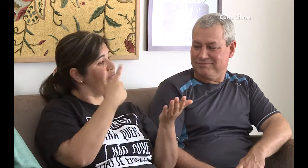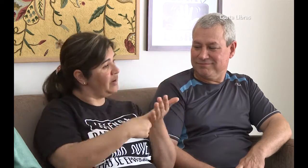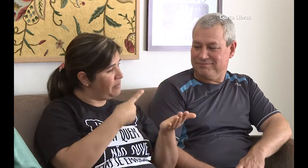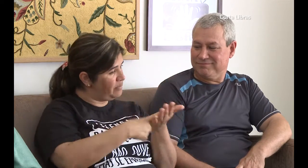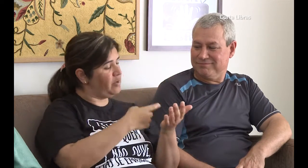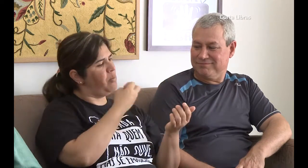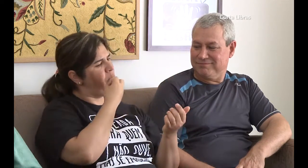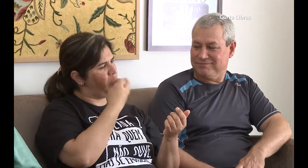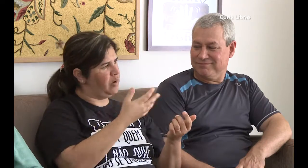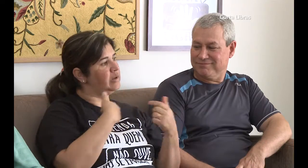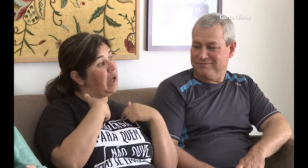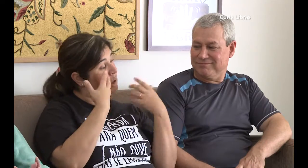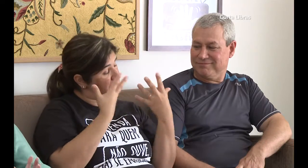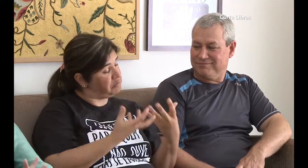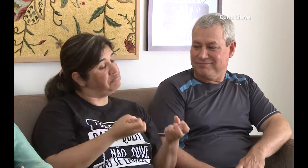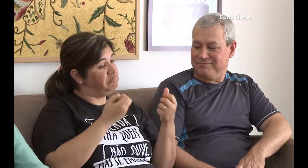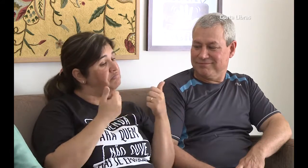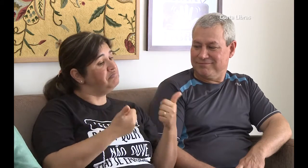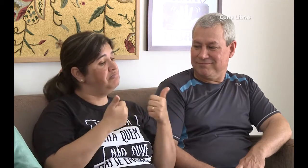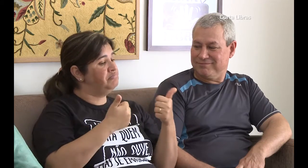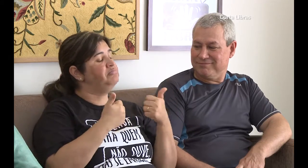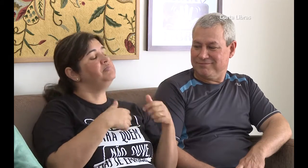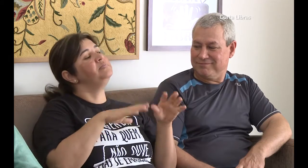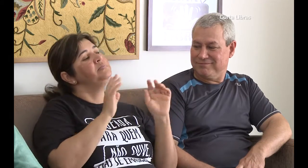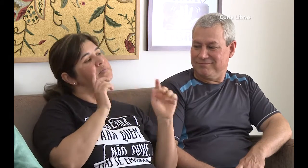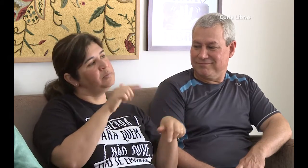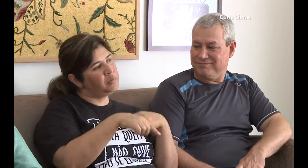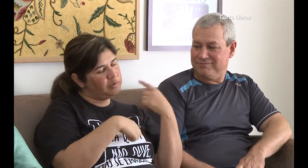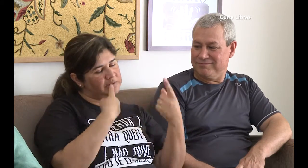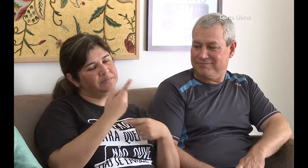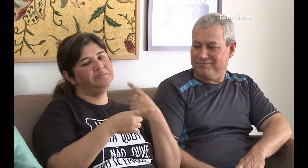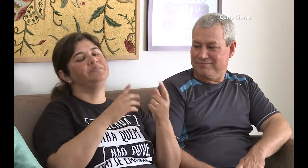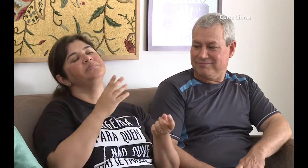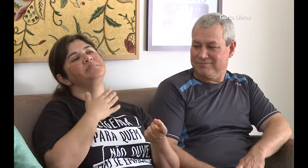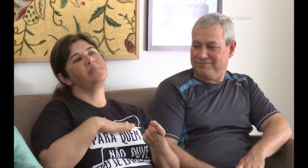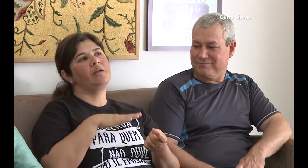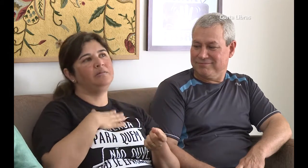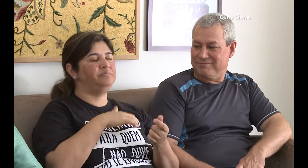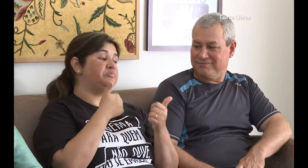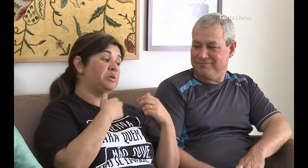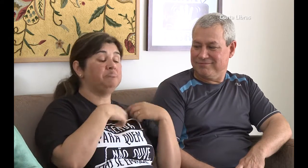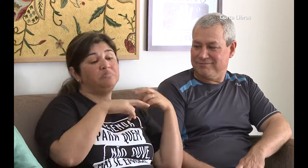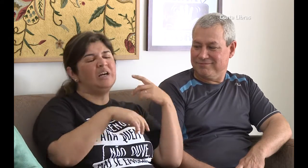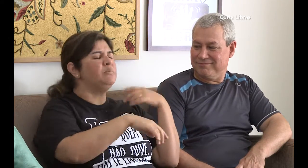que dançamos, sentamos para conversar. E falamos sobre vários assuntos. Eu estava gostando muito disso.